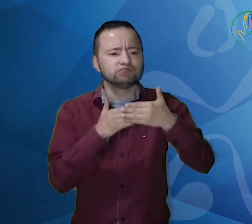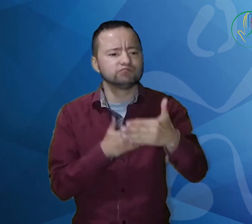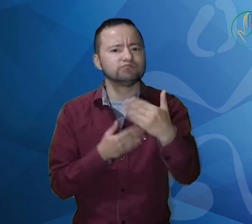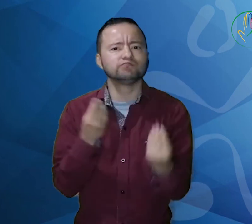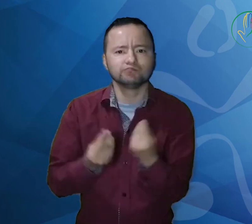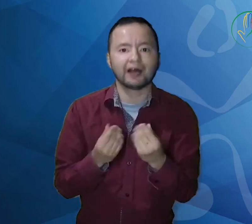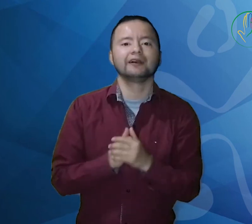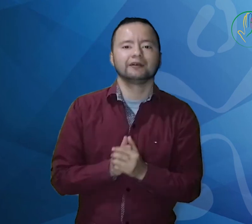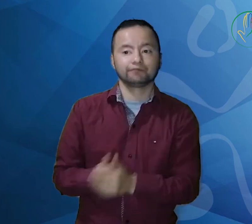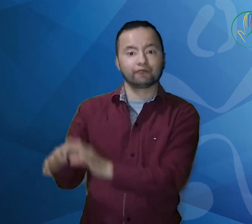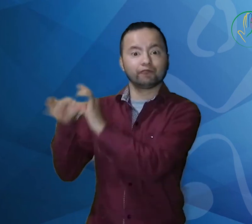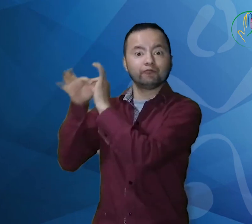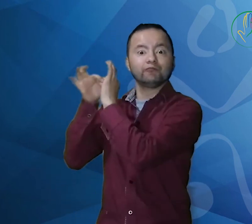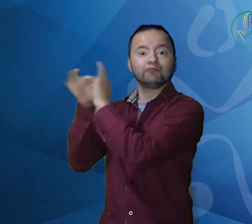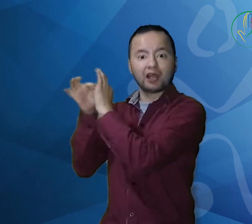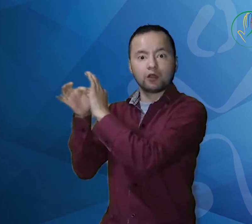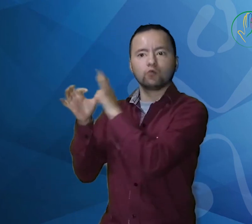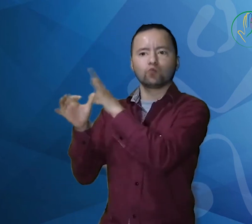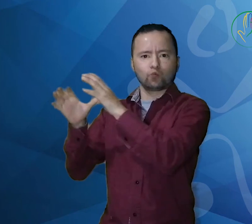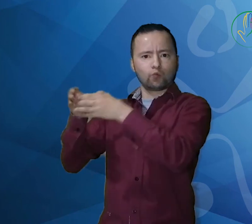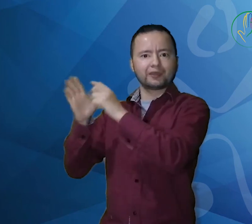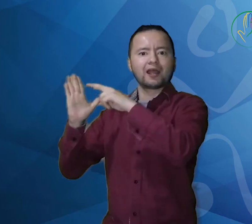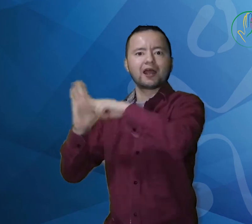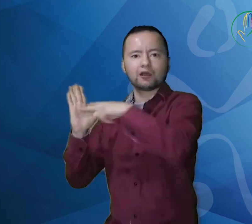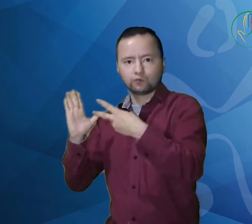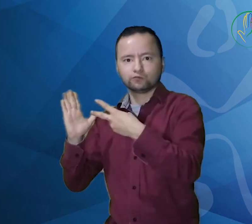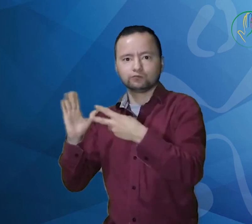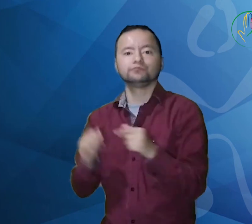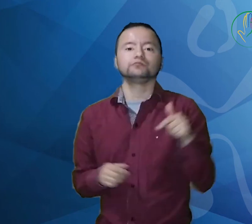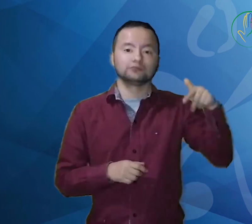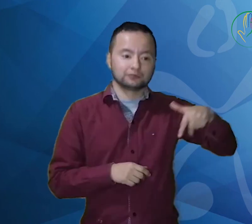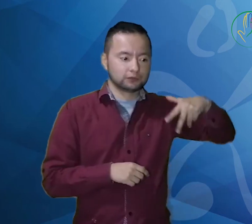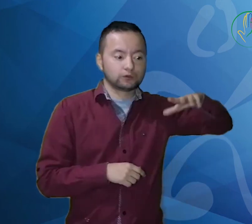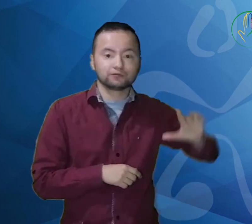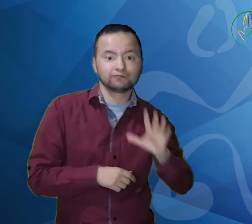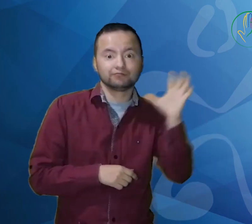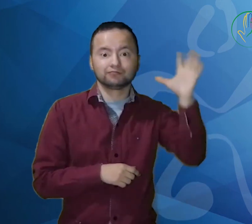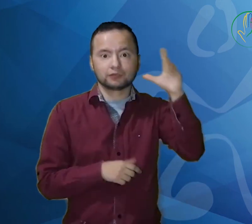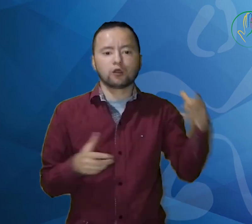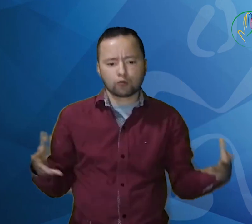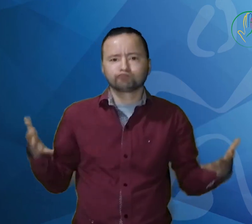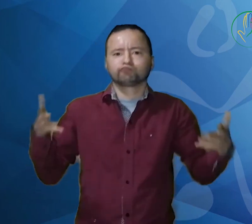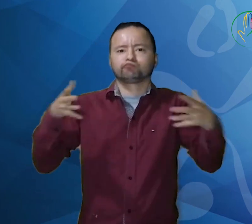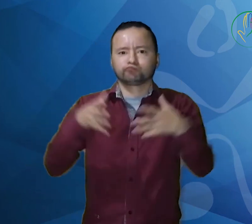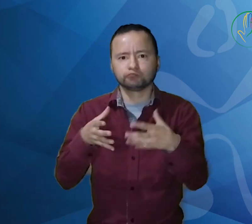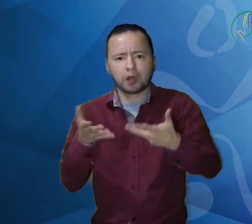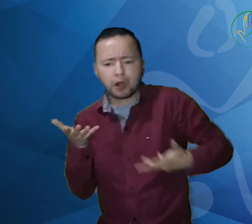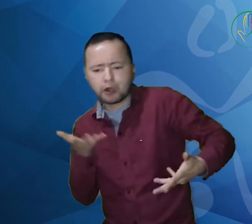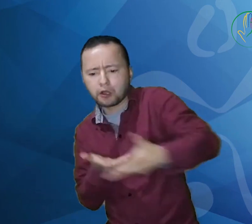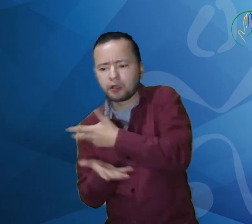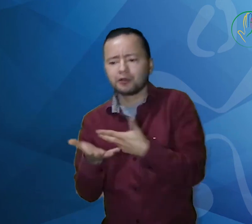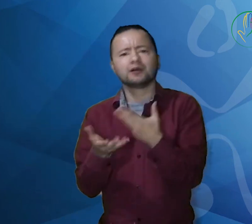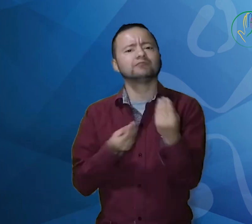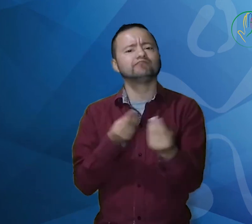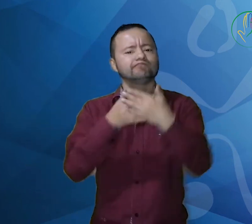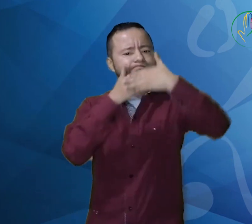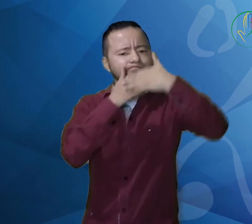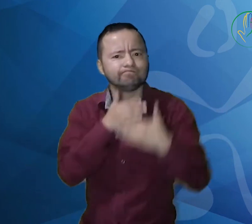Dentro de las acciones contempladas está el trabajo del Consejo Nacional de Juventud Sorda con el Comité Técnico de